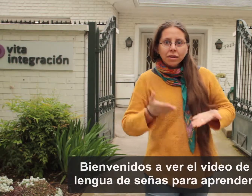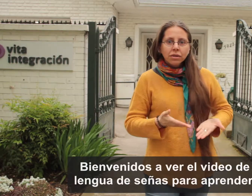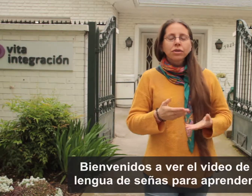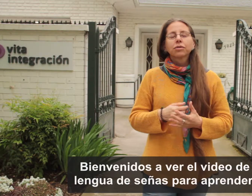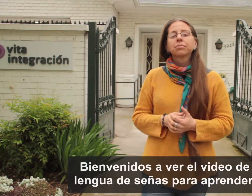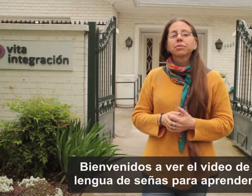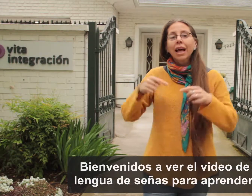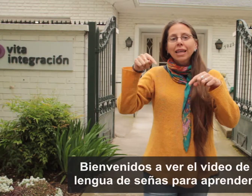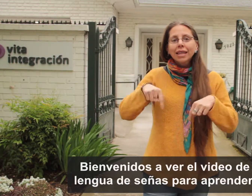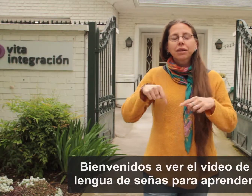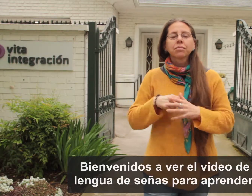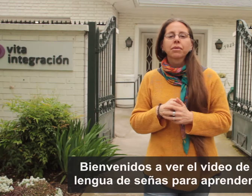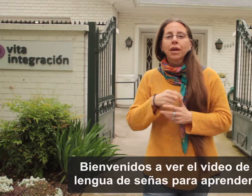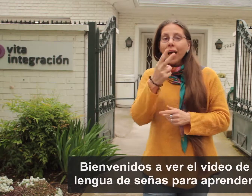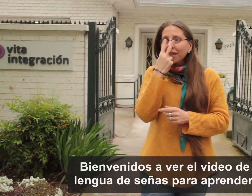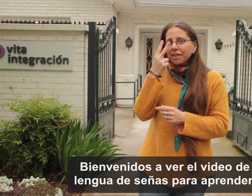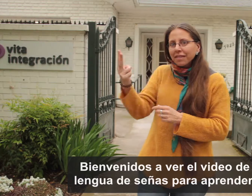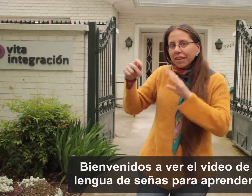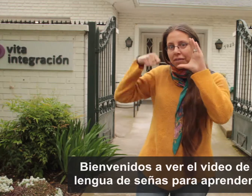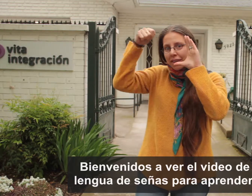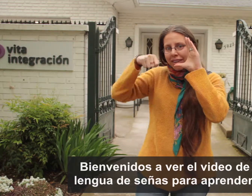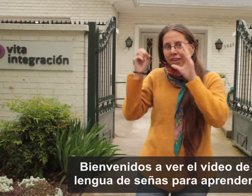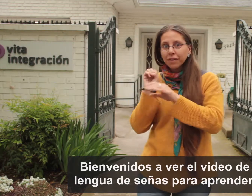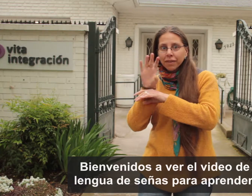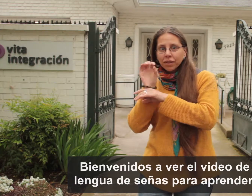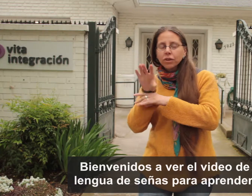Bienvenidos a ver el video de Lenguaje de Señas para Aprender.